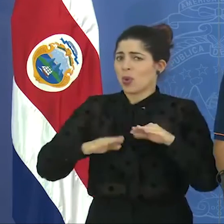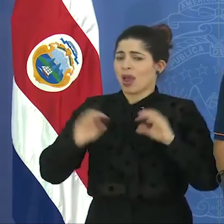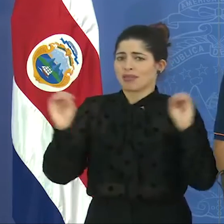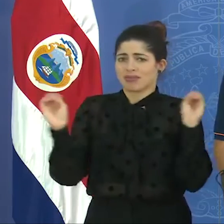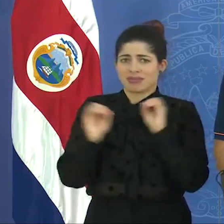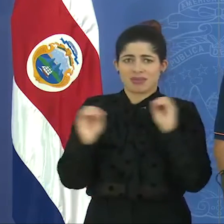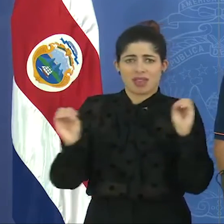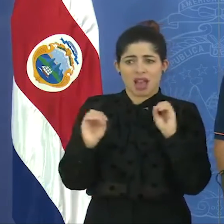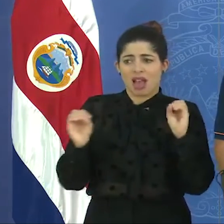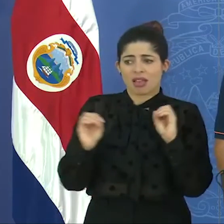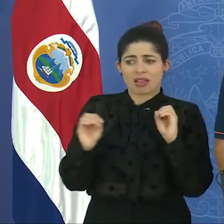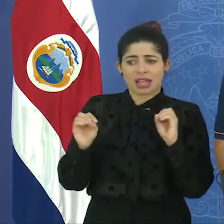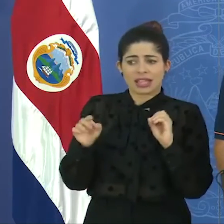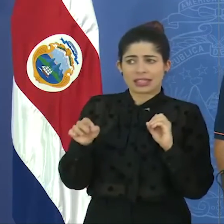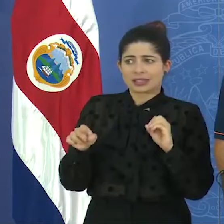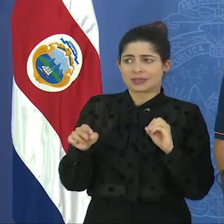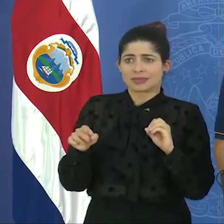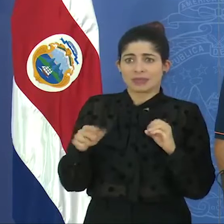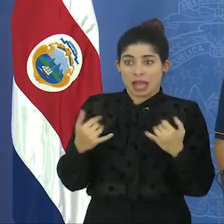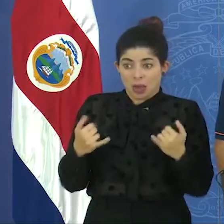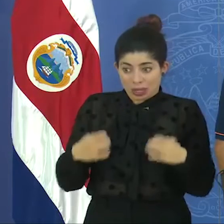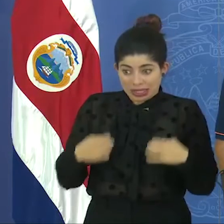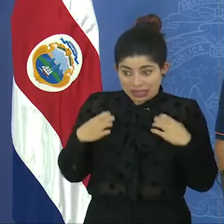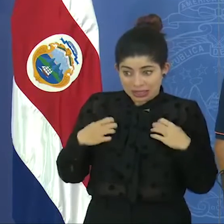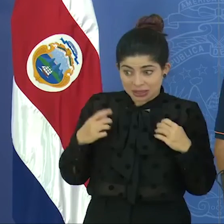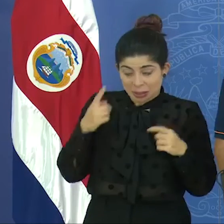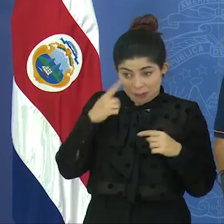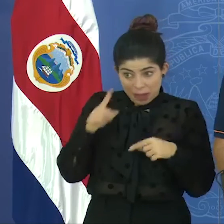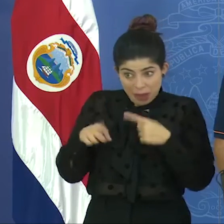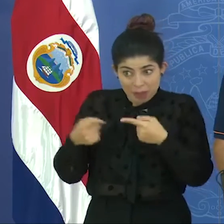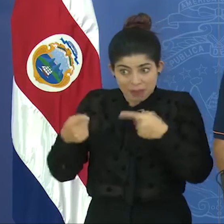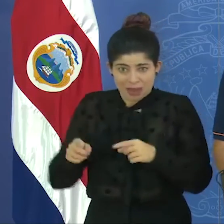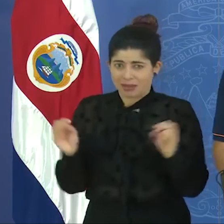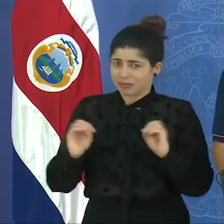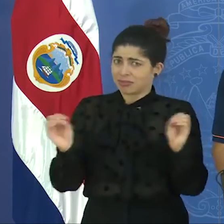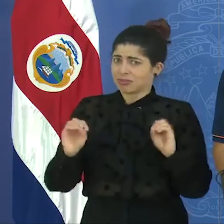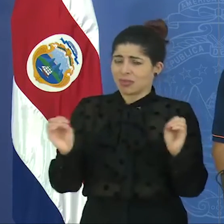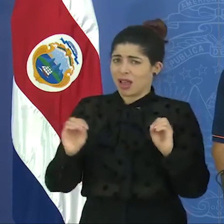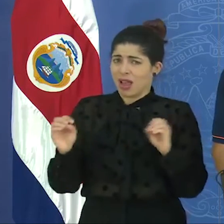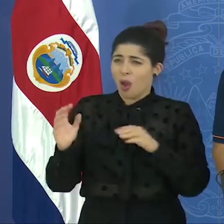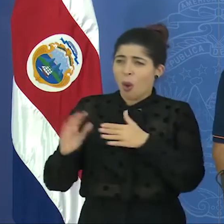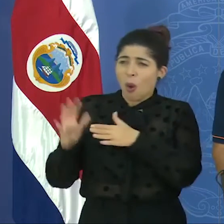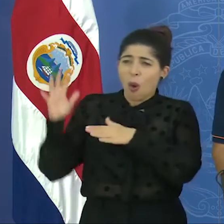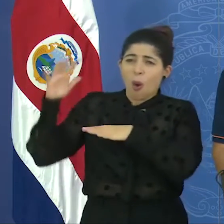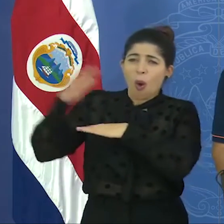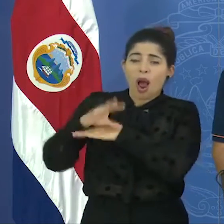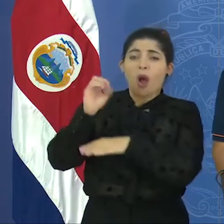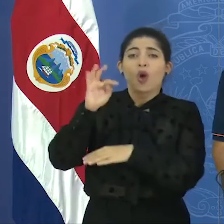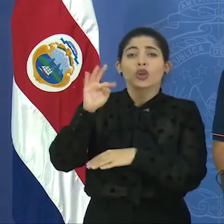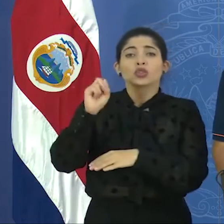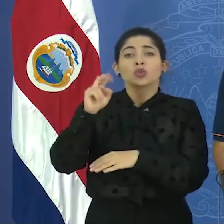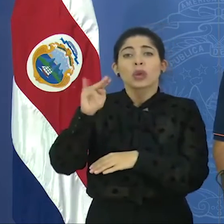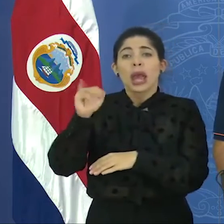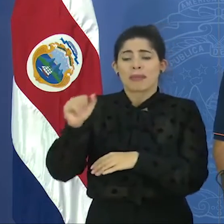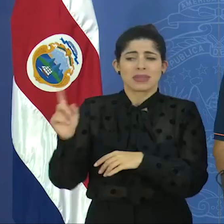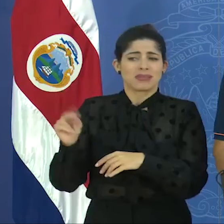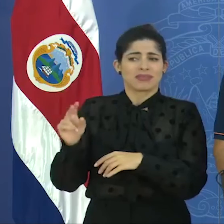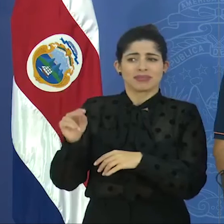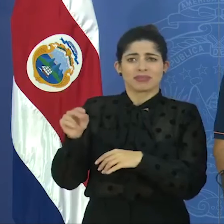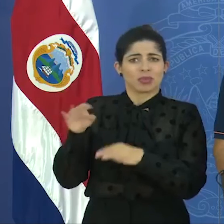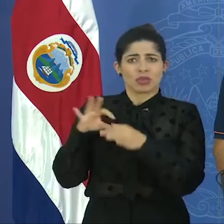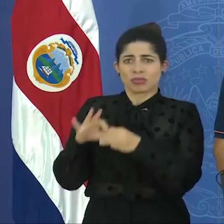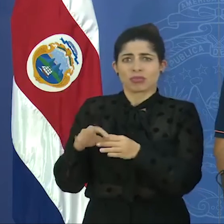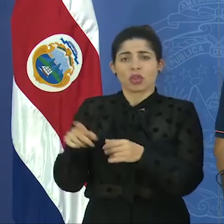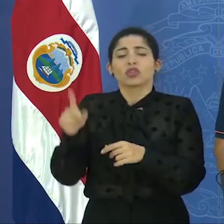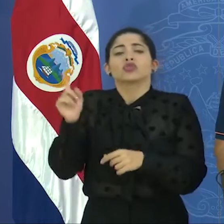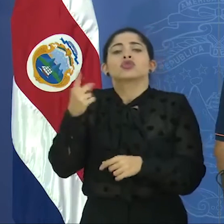existentes para que se genere una ola gigante o un tsunami con esas características, sino lo que